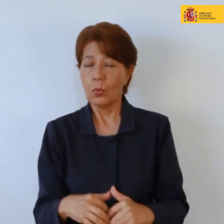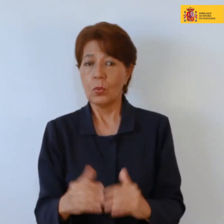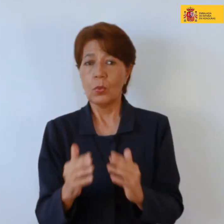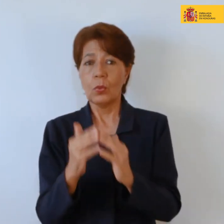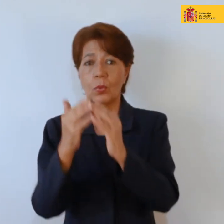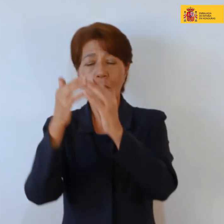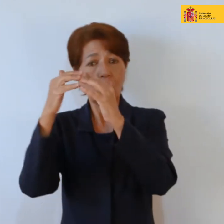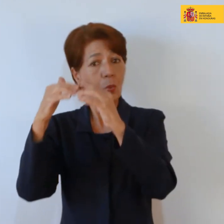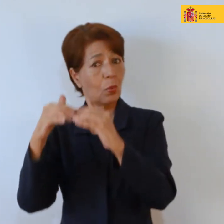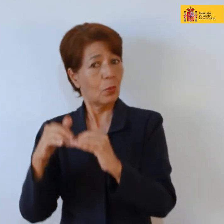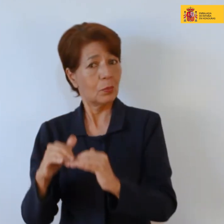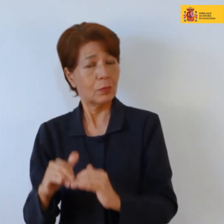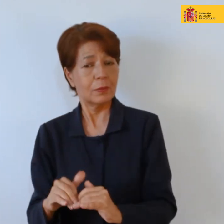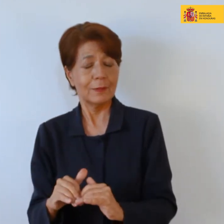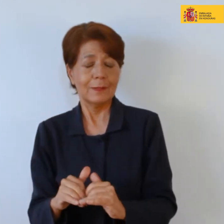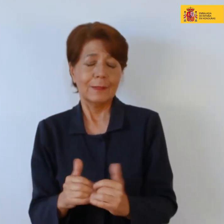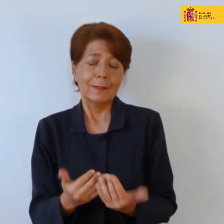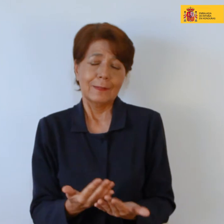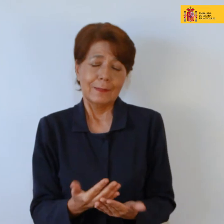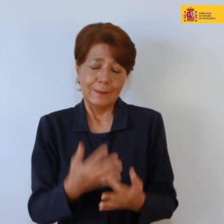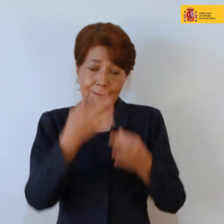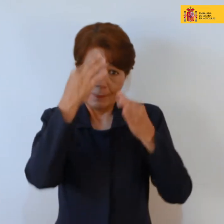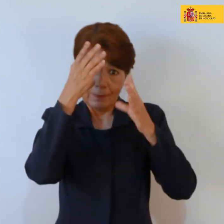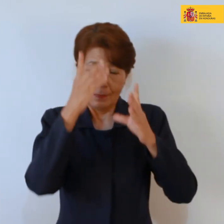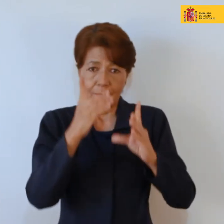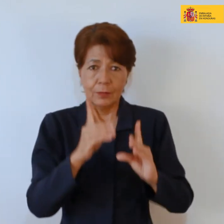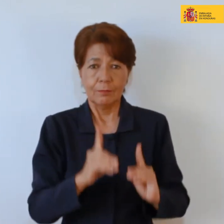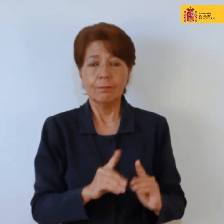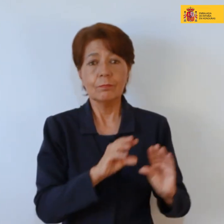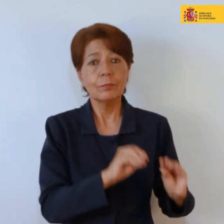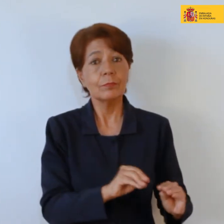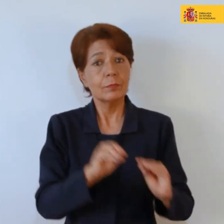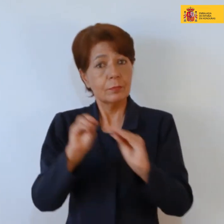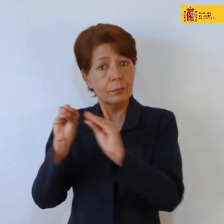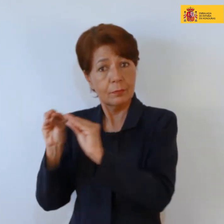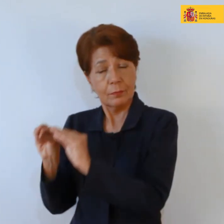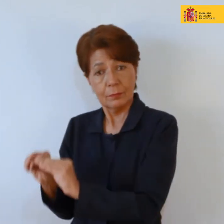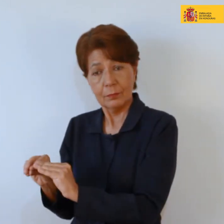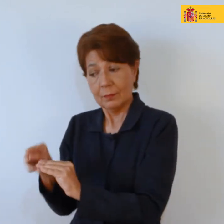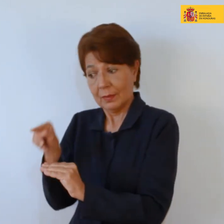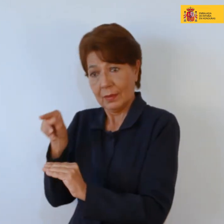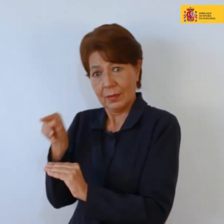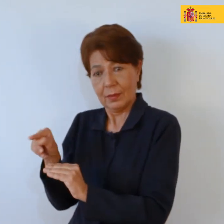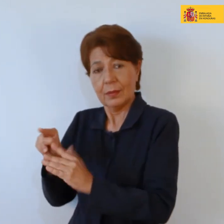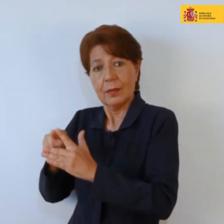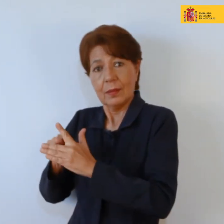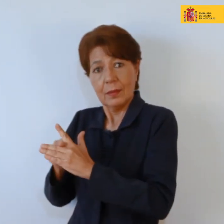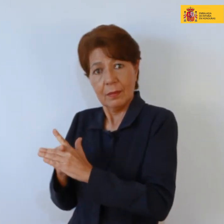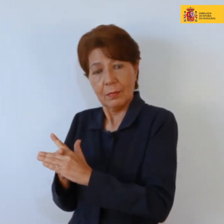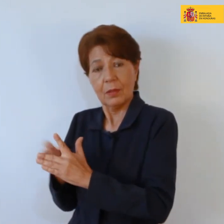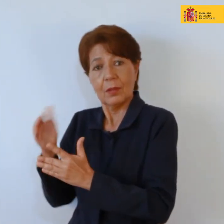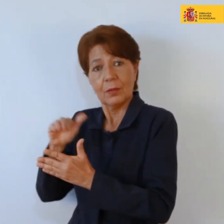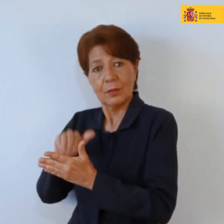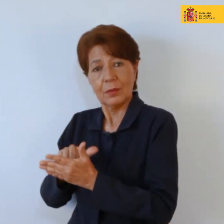obligados a emigrar a otros lugares, intentando reconstruir una vida partiendo de cero.